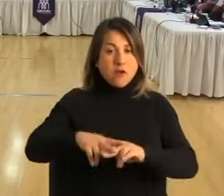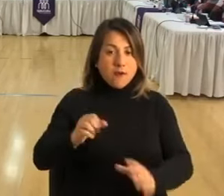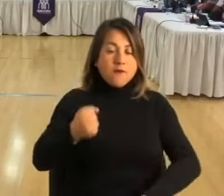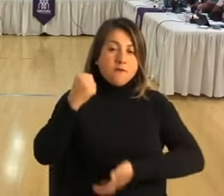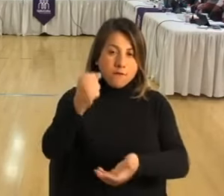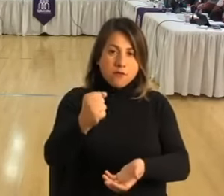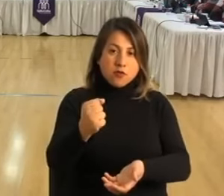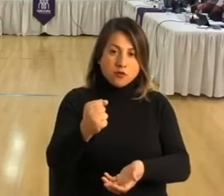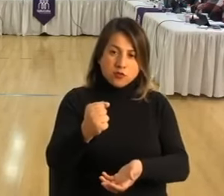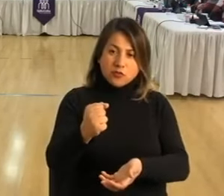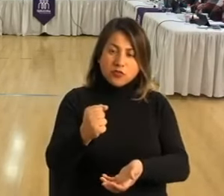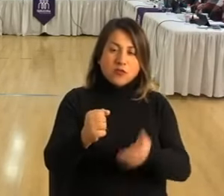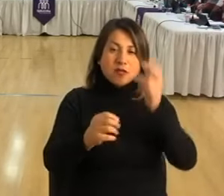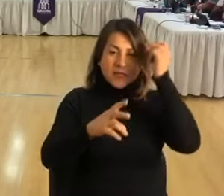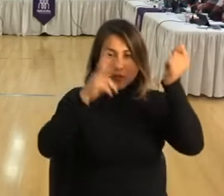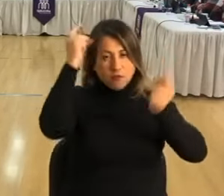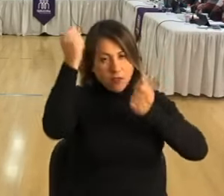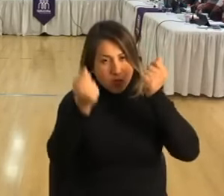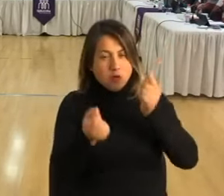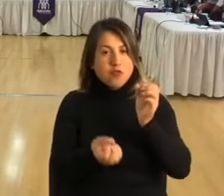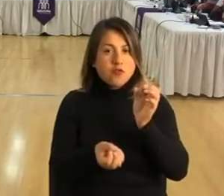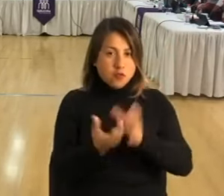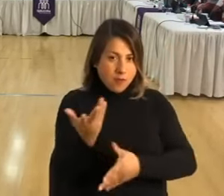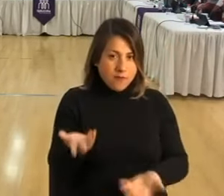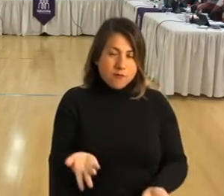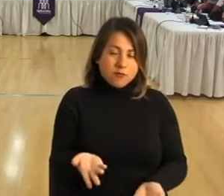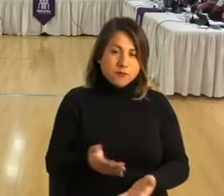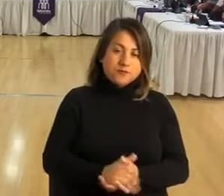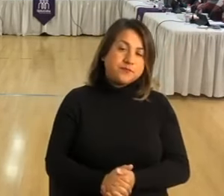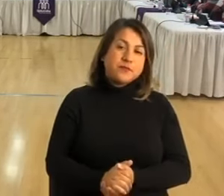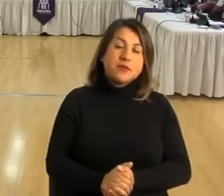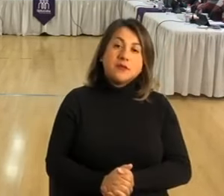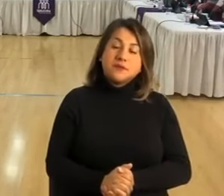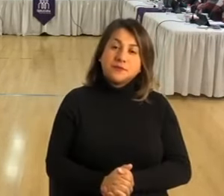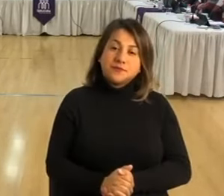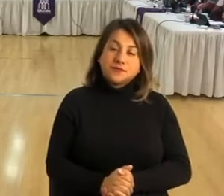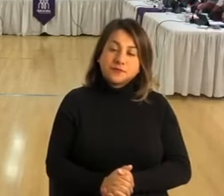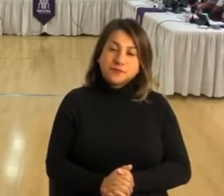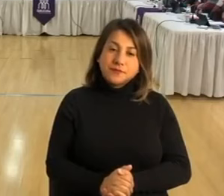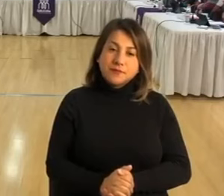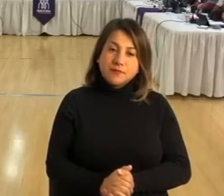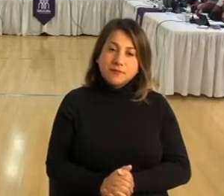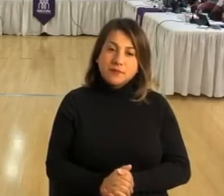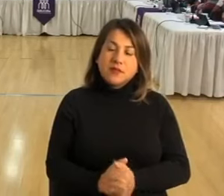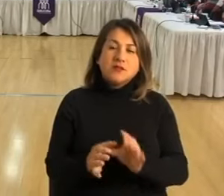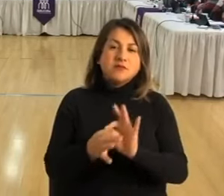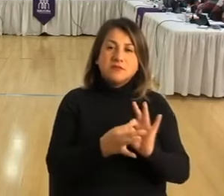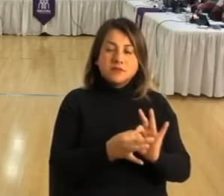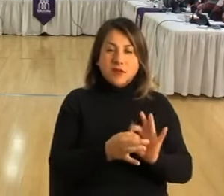totalmente innovador, y por eso yo creo que hay que